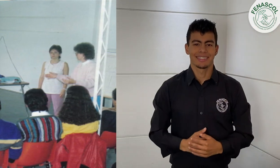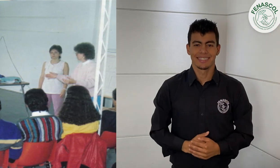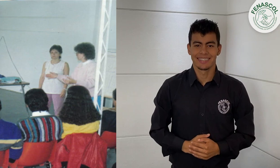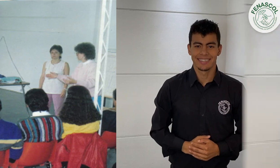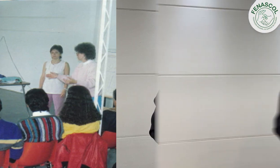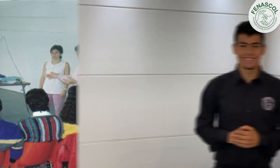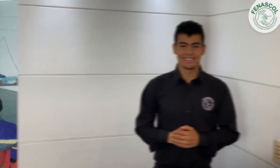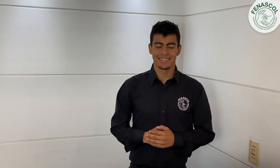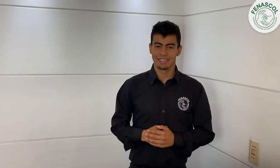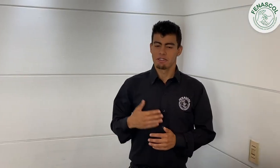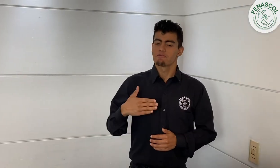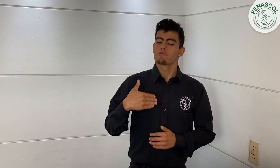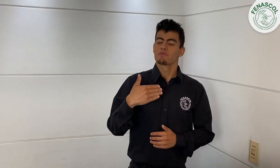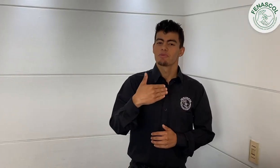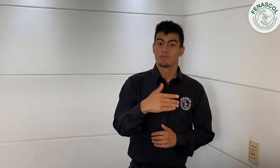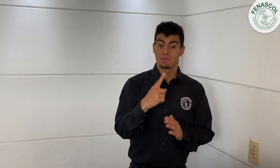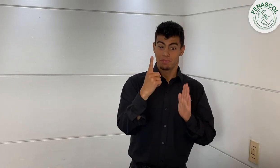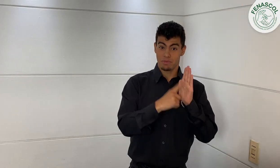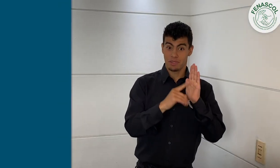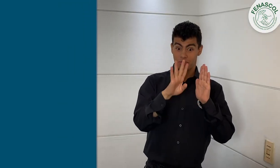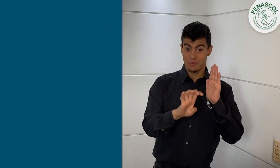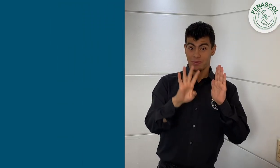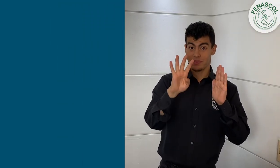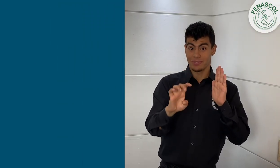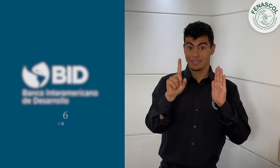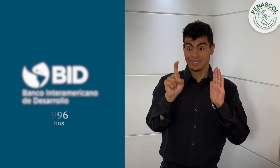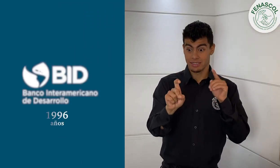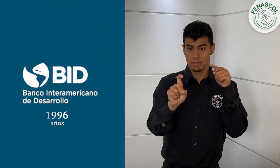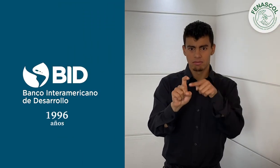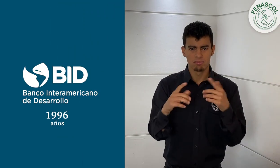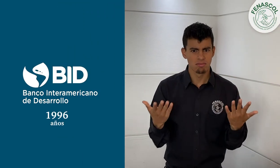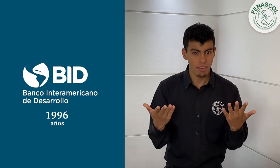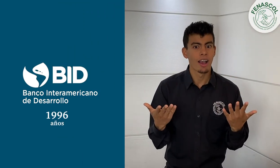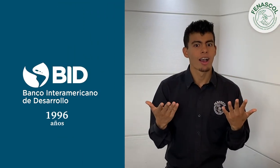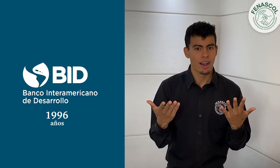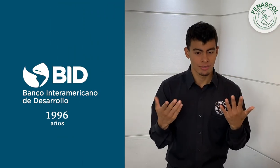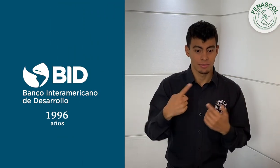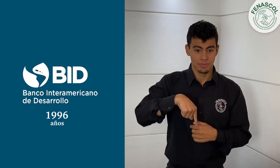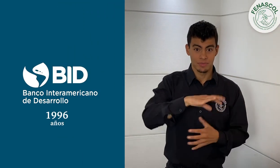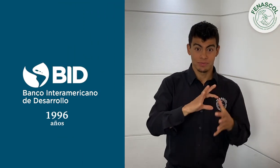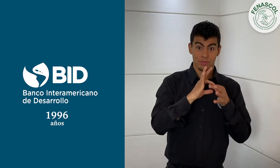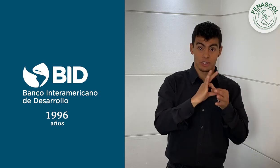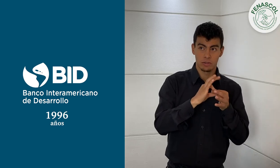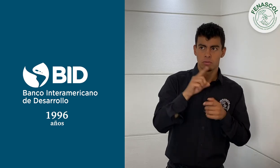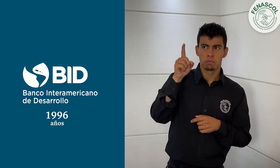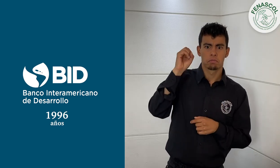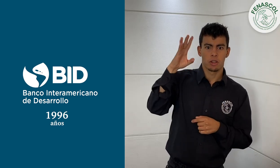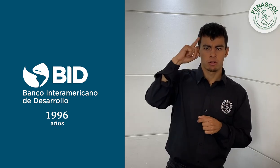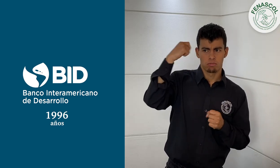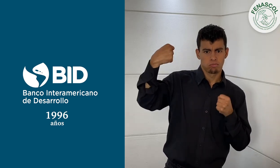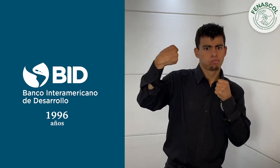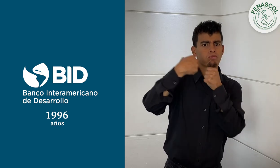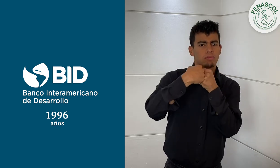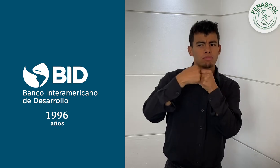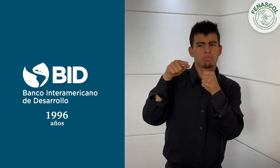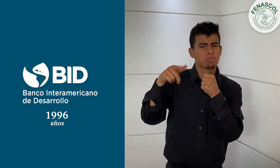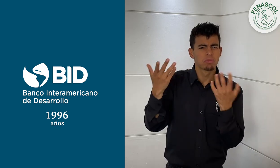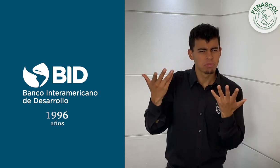por toda Colombia. En 1996, FENASCOL realizó un convenio con el BID, el